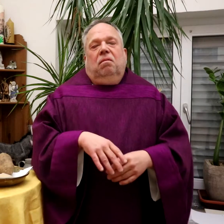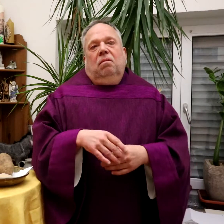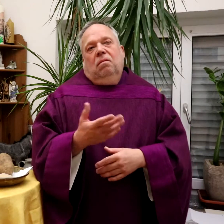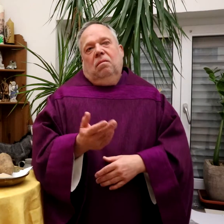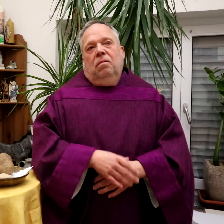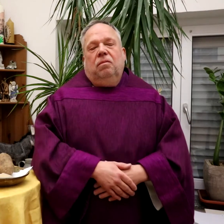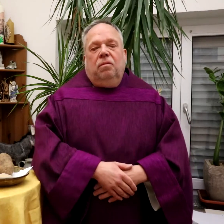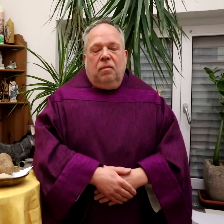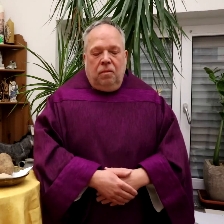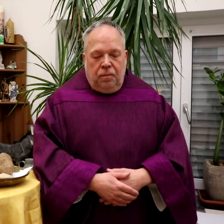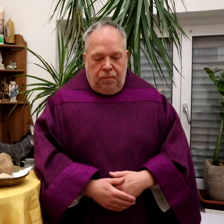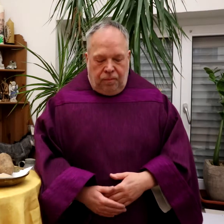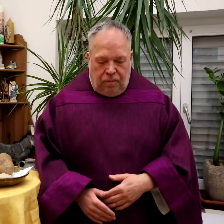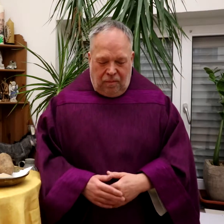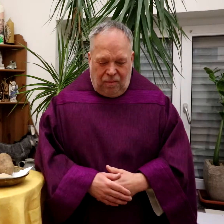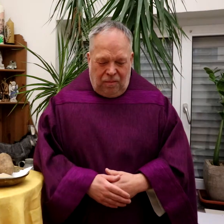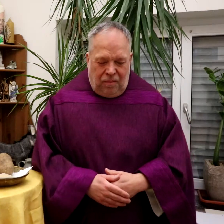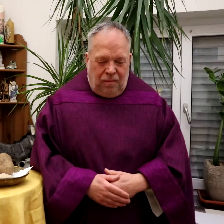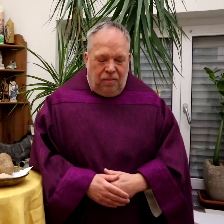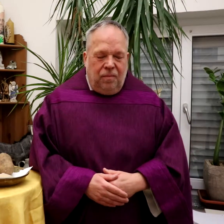Sprache. Na ja, von wenigen benutzt.